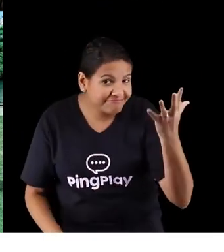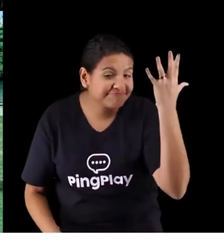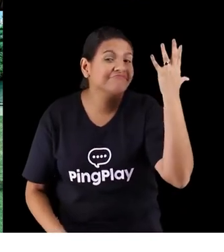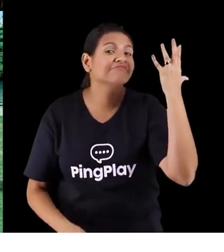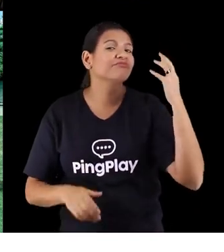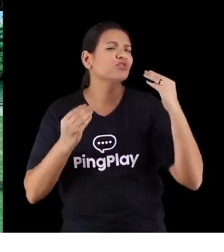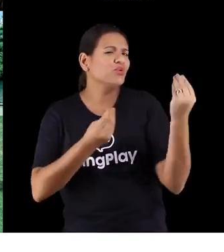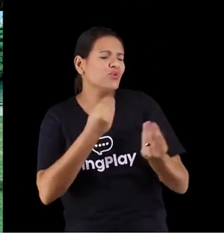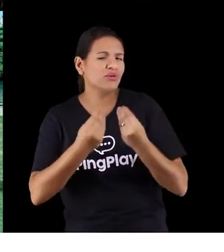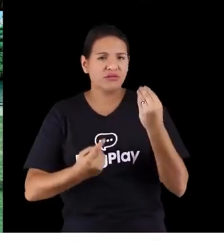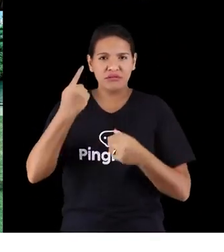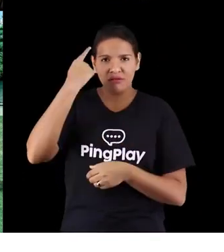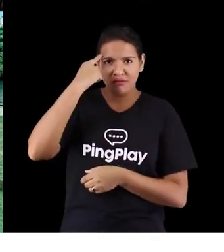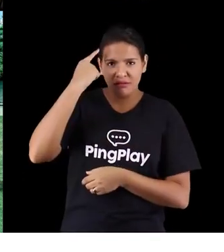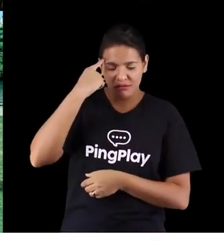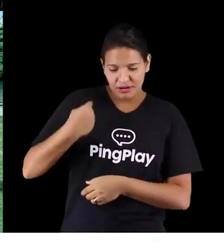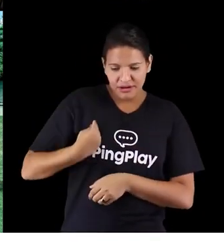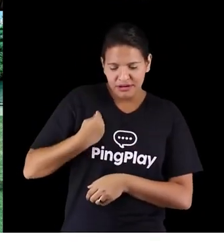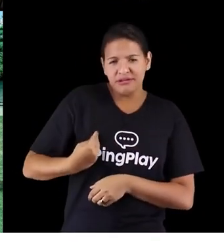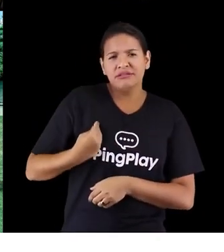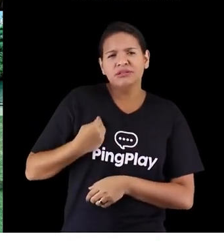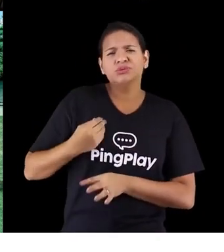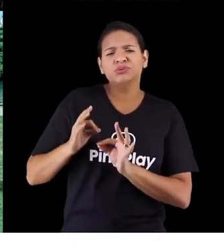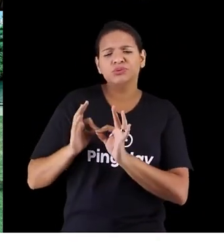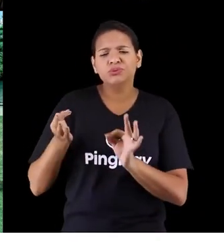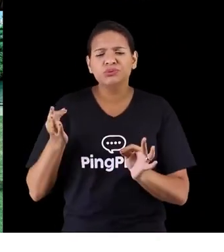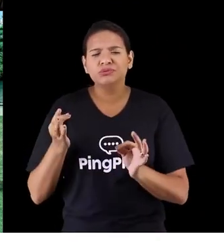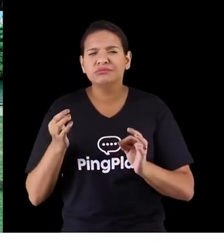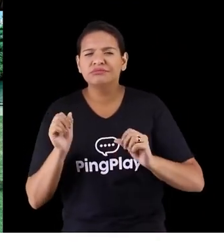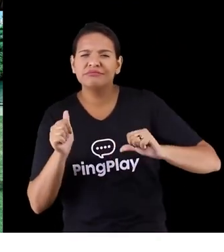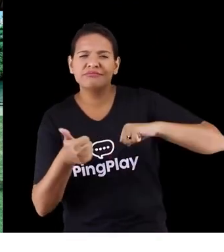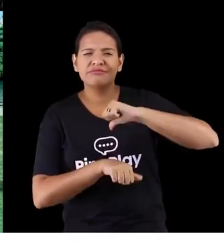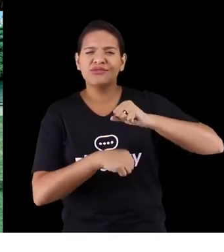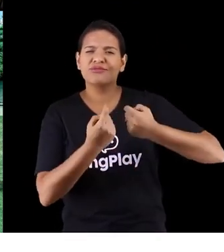custam caro. Entenderam o trocadilho?